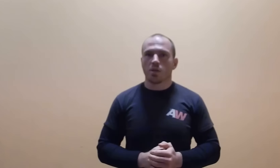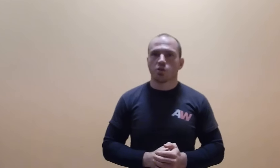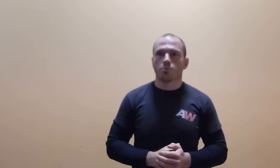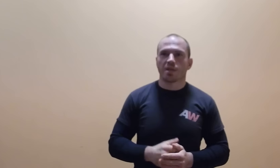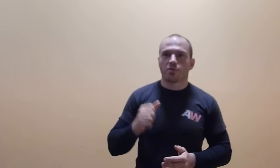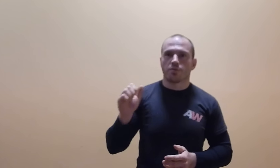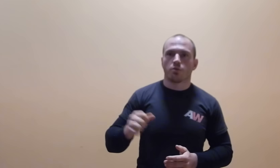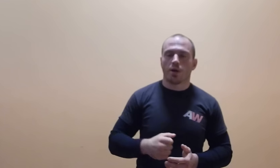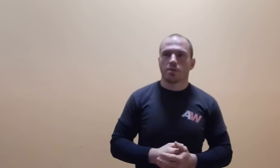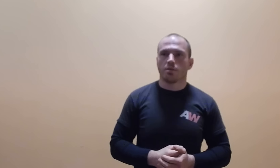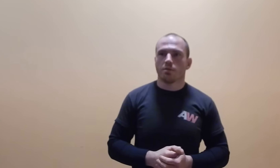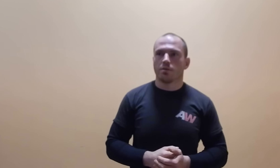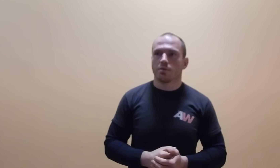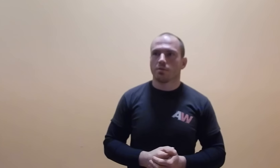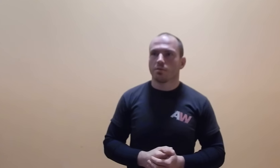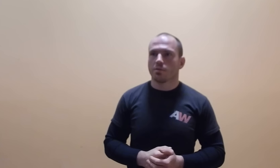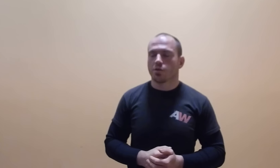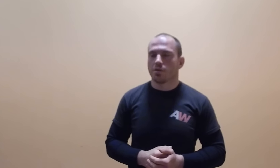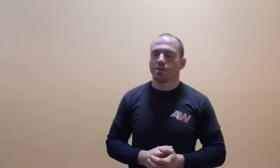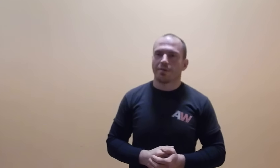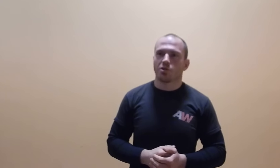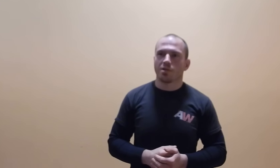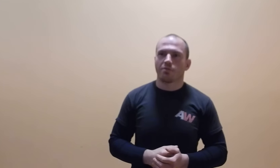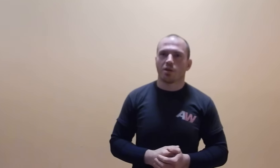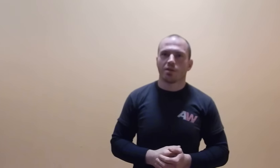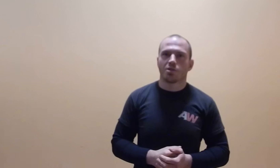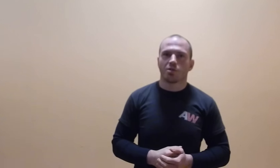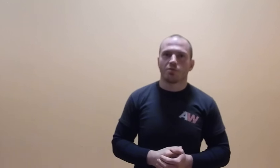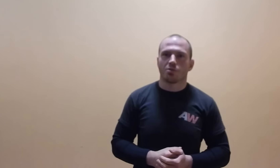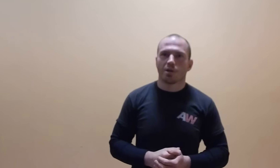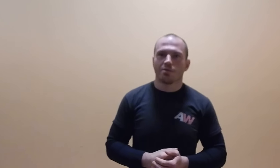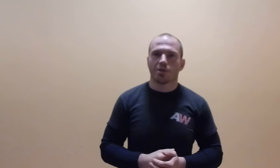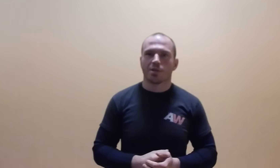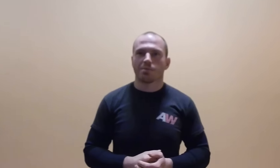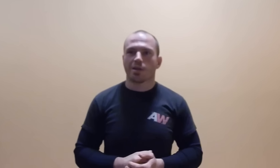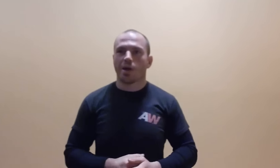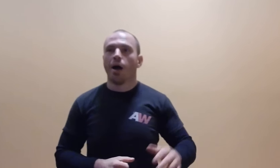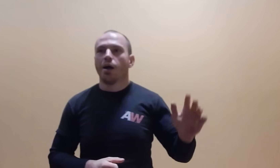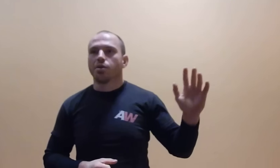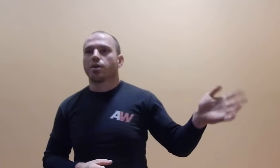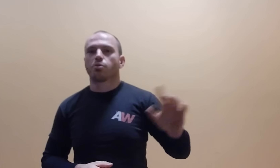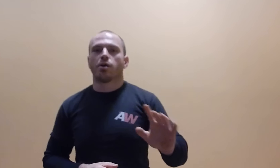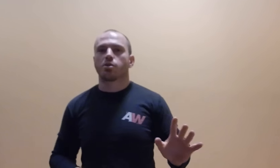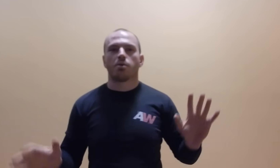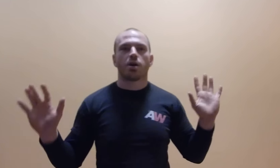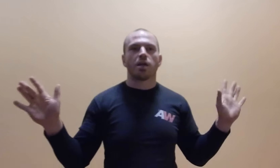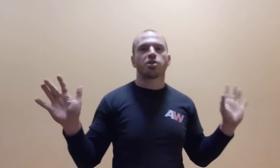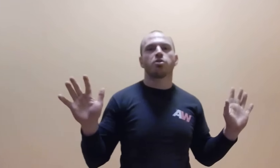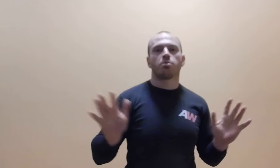Zresztą zawsze w sytuacji, znaczy zawsze, nie zawsze, ale najczęściej w sytuacji właśnie tam starcia, jedna i druga osoba mówi, a ja się tylko